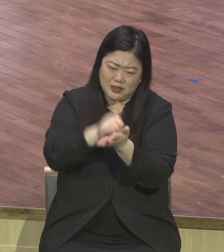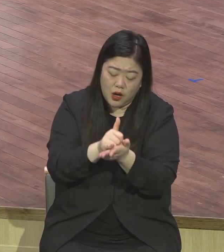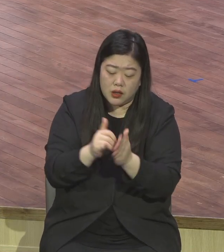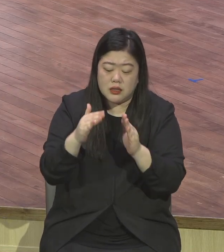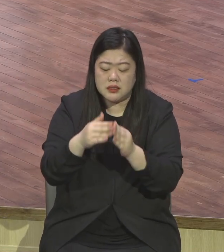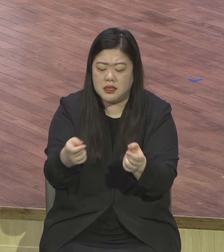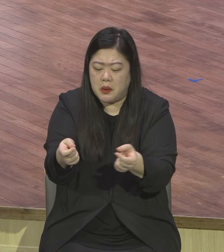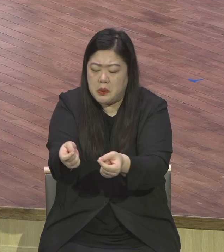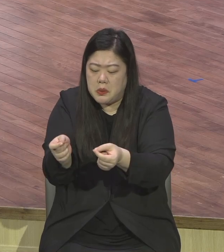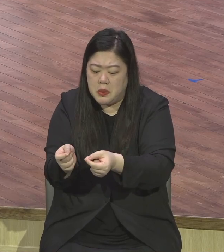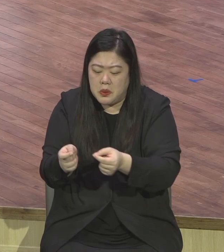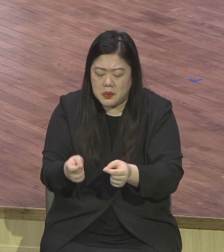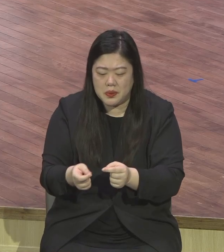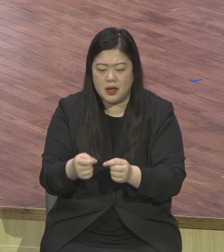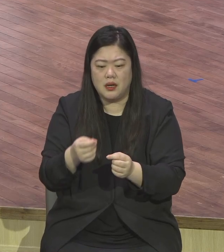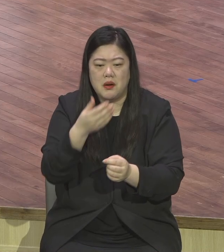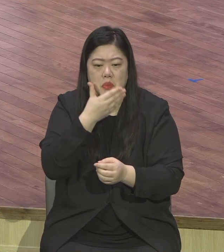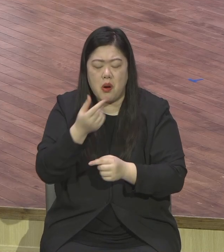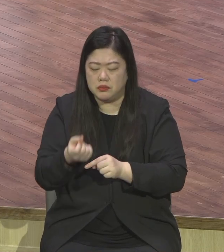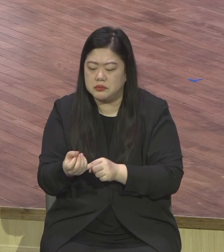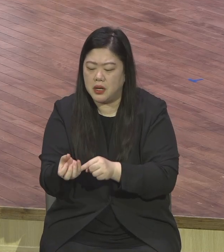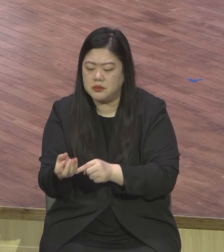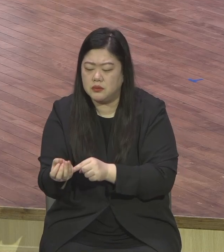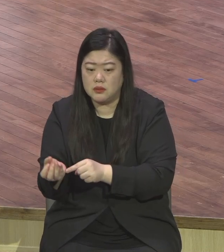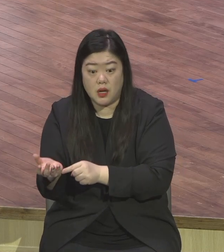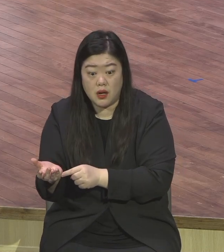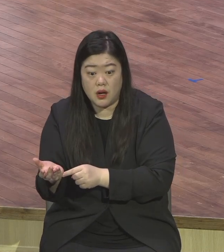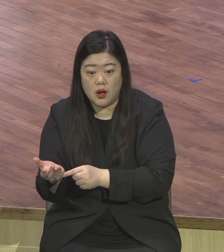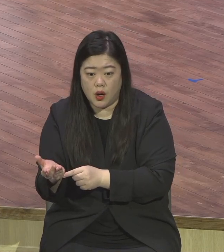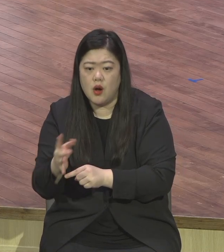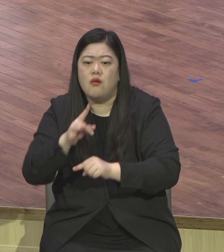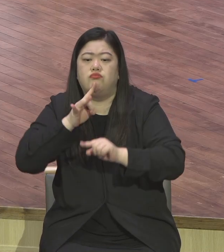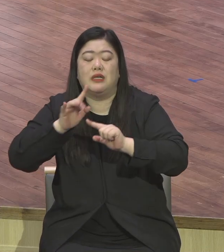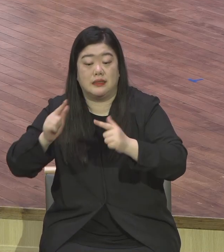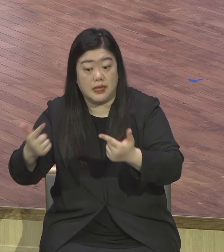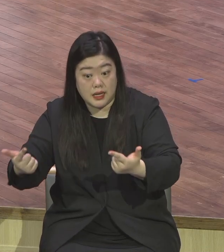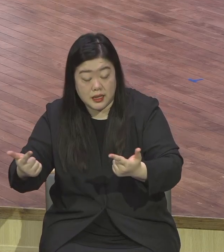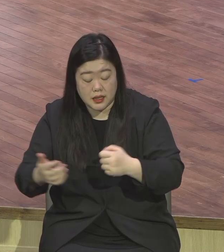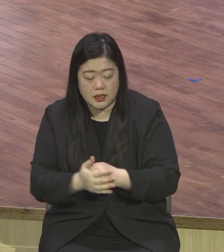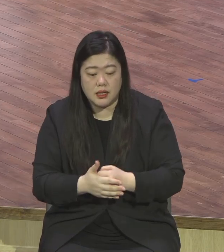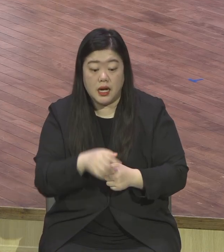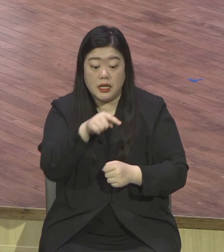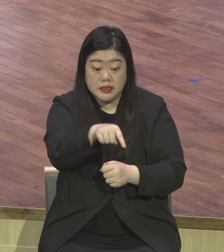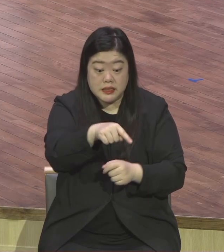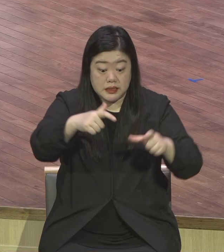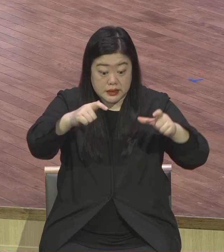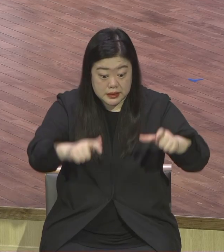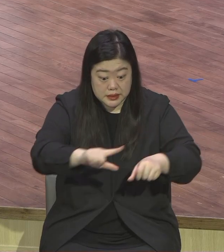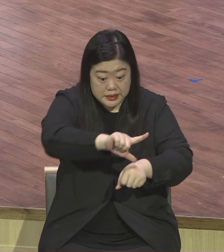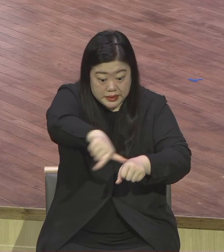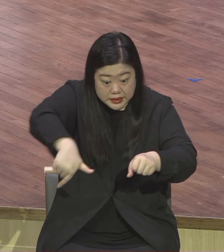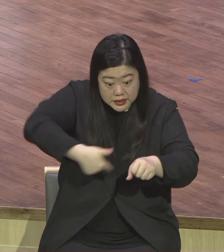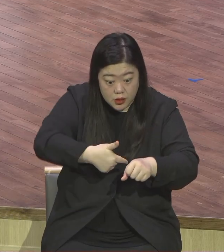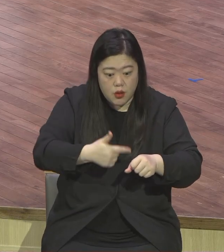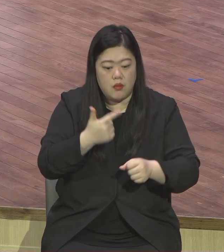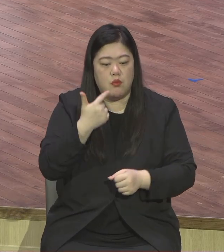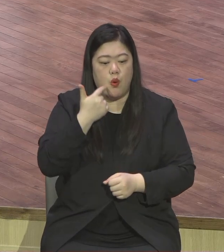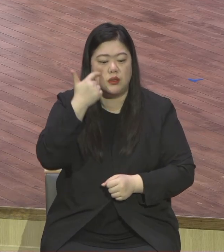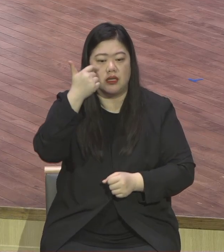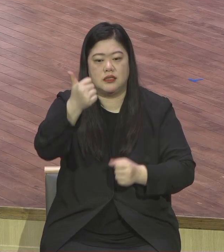나가면 이 뭐 누명선 이단이라 이렇게 오해할 수 있는데 NGO로 나갑니다.